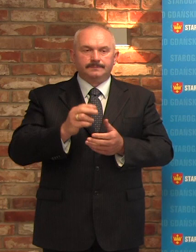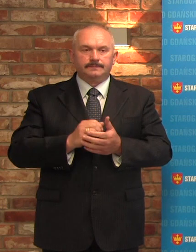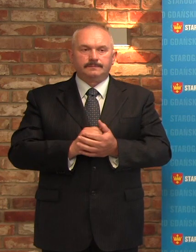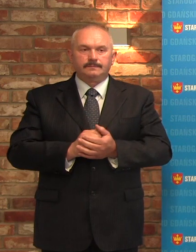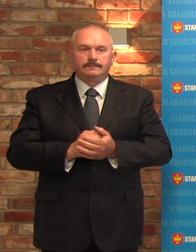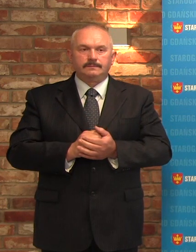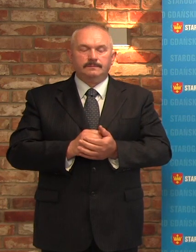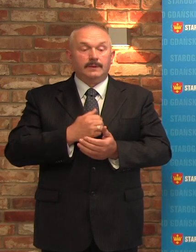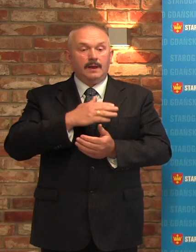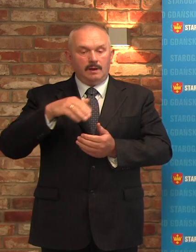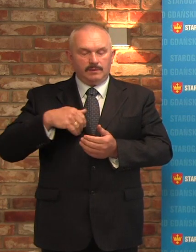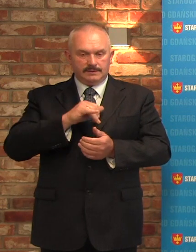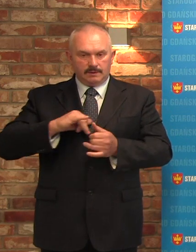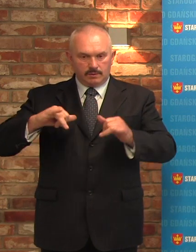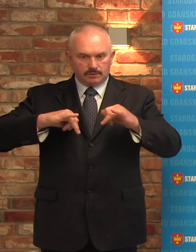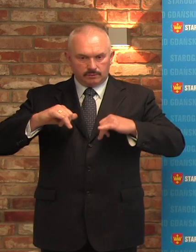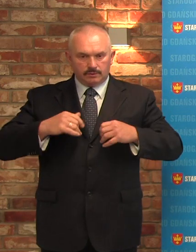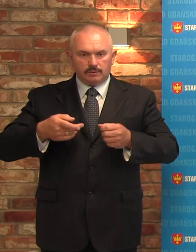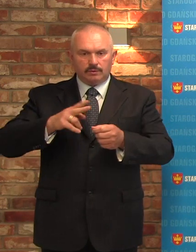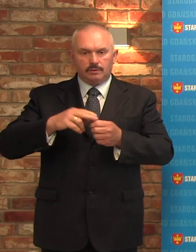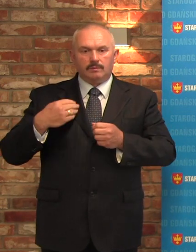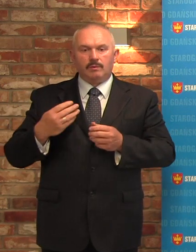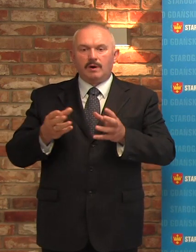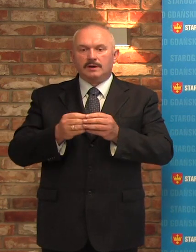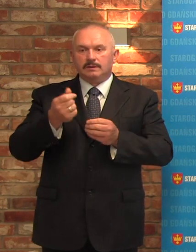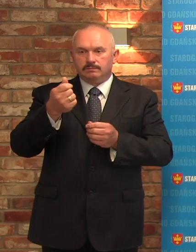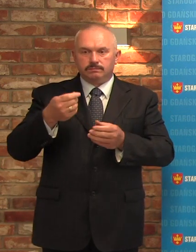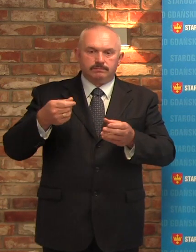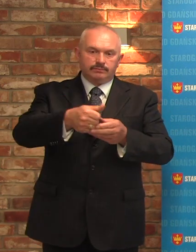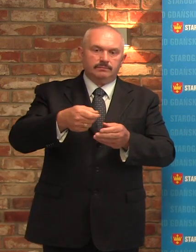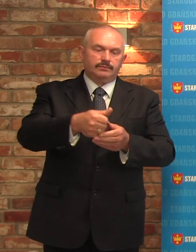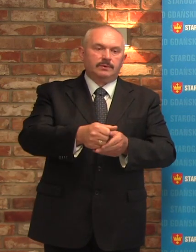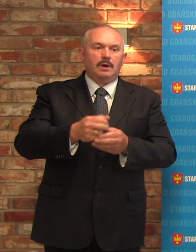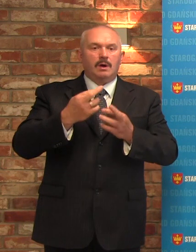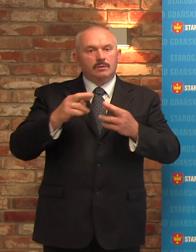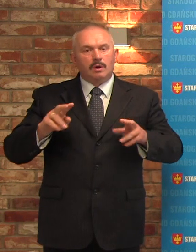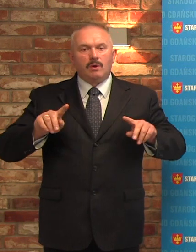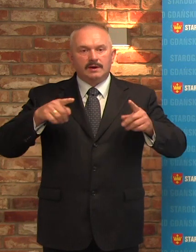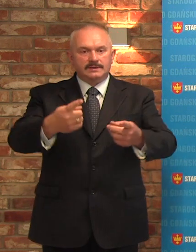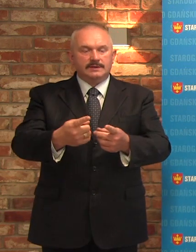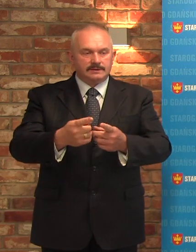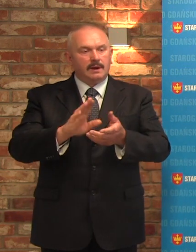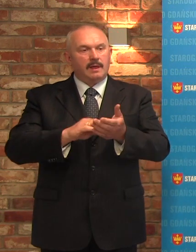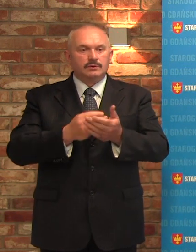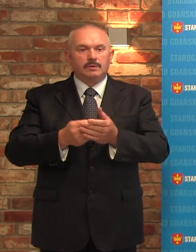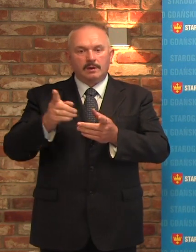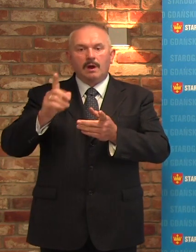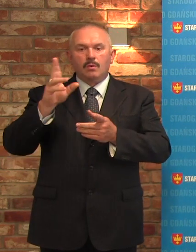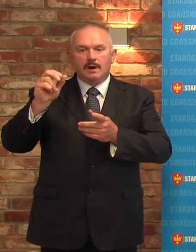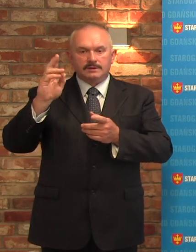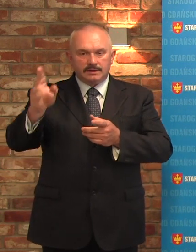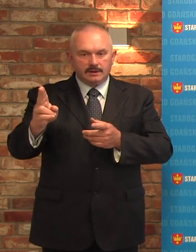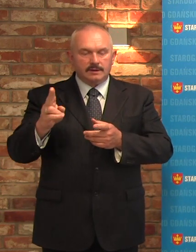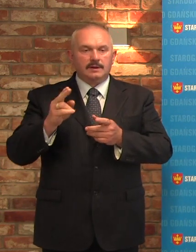My, jako samorząd, który partycypował w kosztach organizacji wycieczki pana Kucharczyka, jak